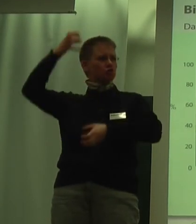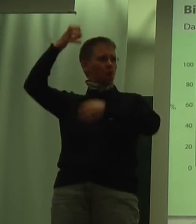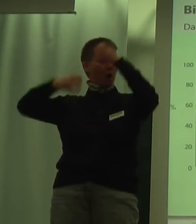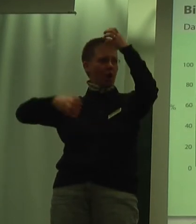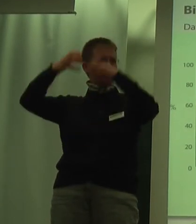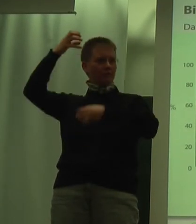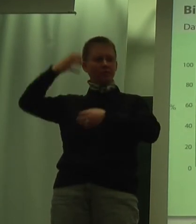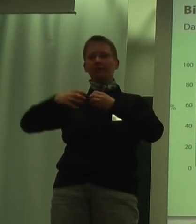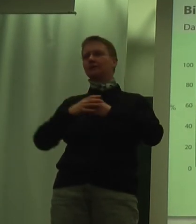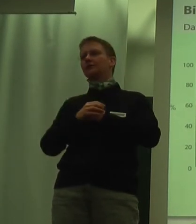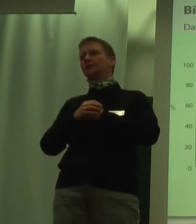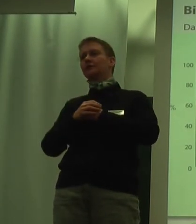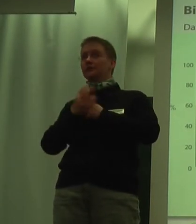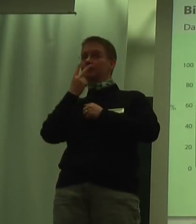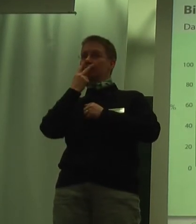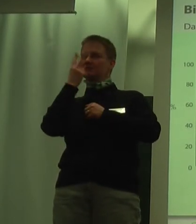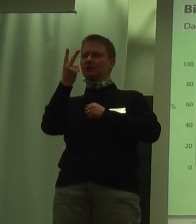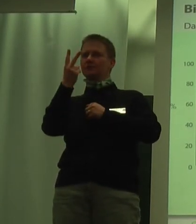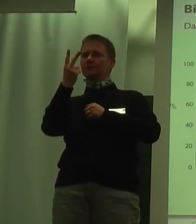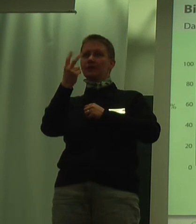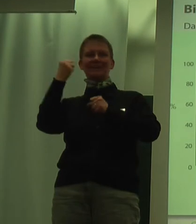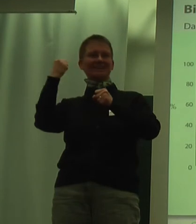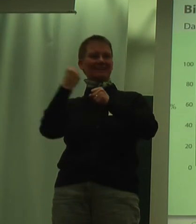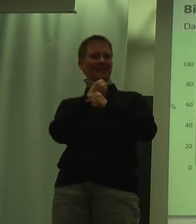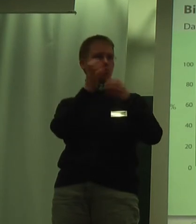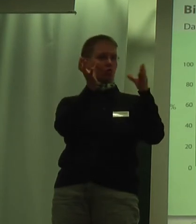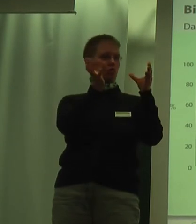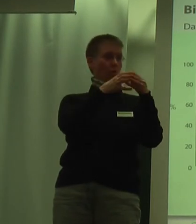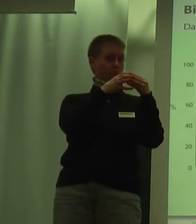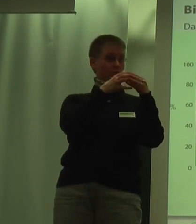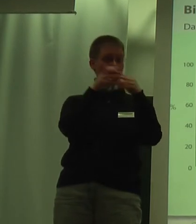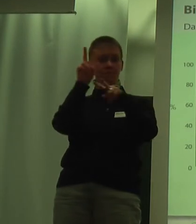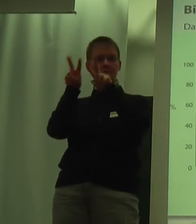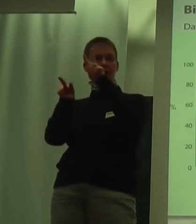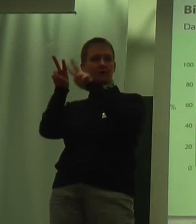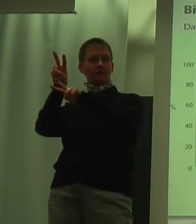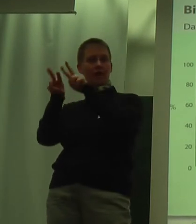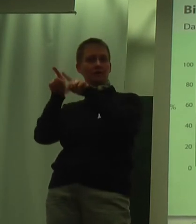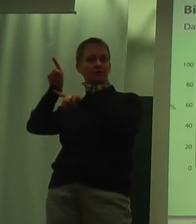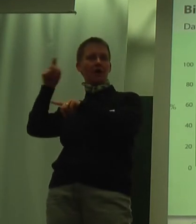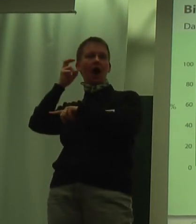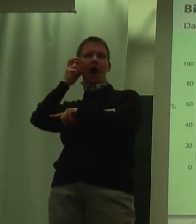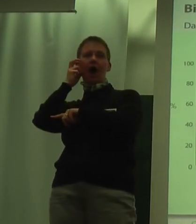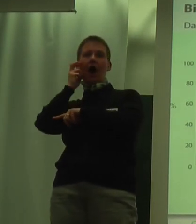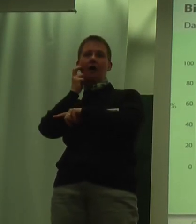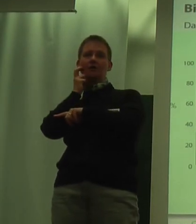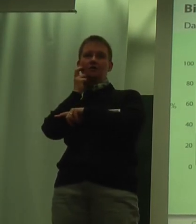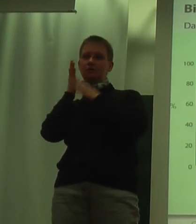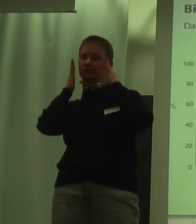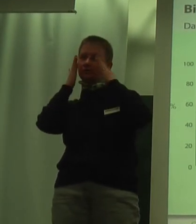Und Sie sehen, wenn Sie sich auf die GIKO-Gruppe im Vergleich, beziehungsweise auf die Alter konzentrieren, sehen